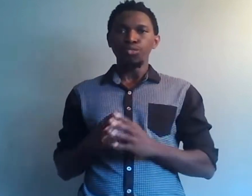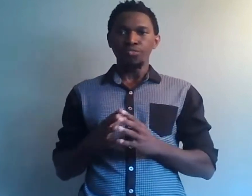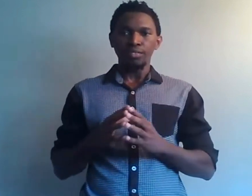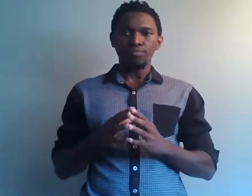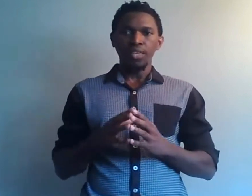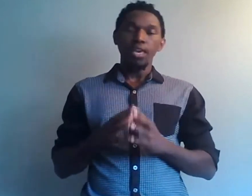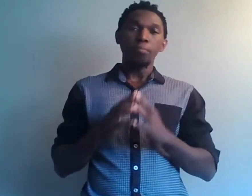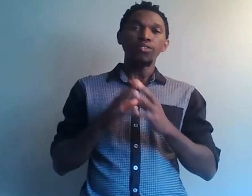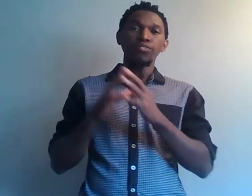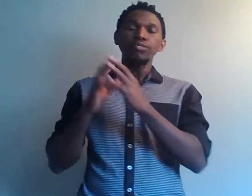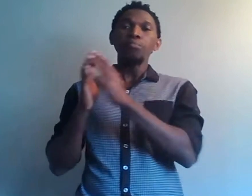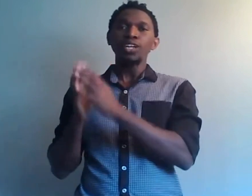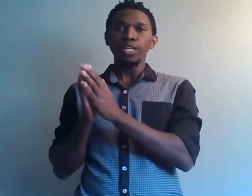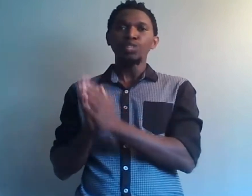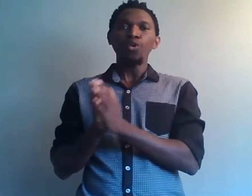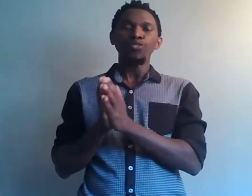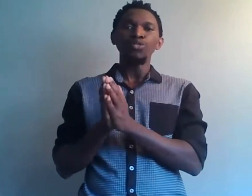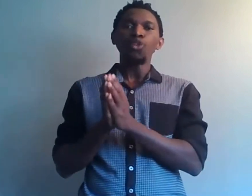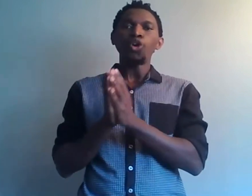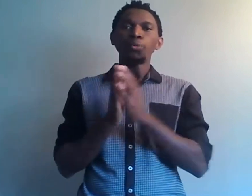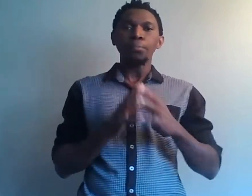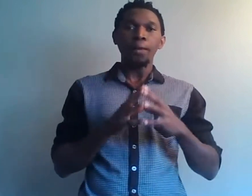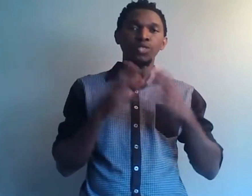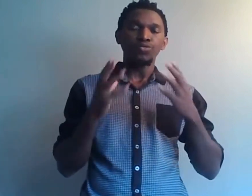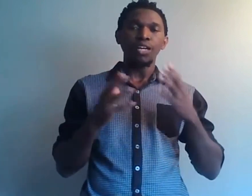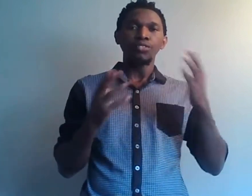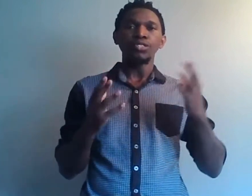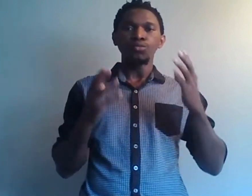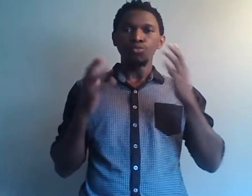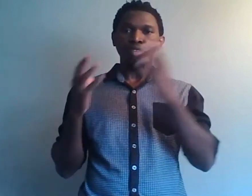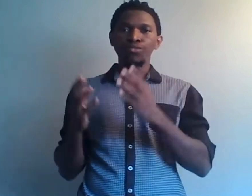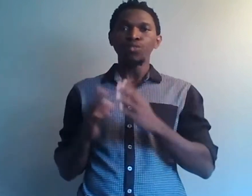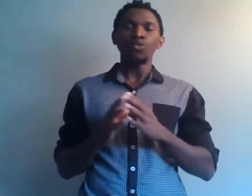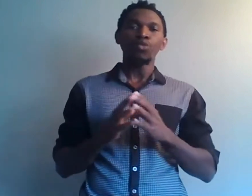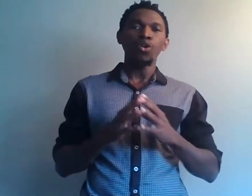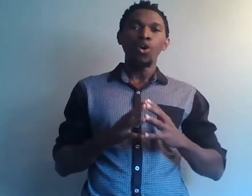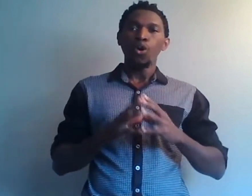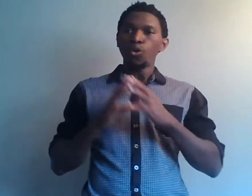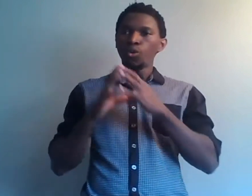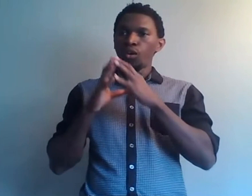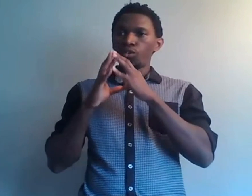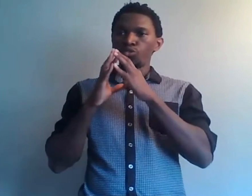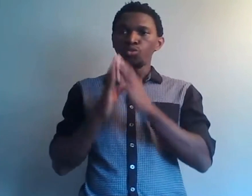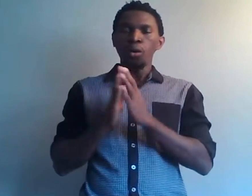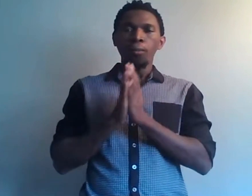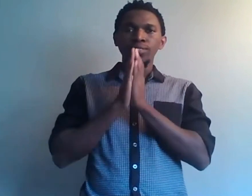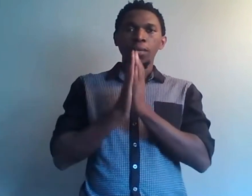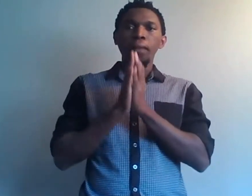Et par le fait de mal gérer nos revenus, on ne prépare pas souvent l'avenir de nos enfants. On ne sait pas